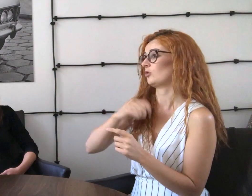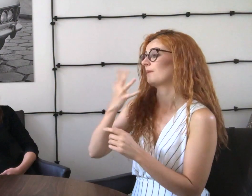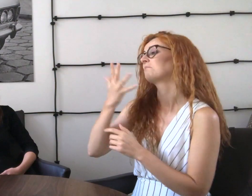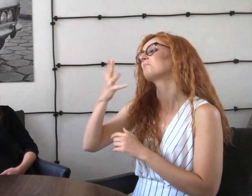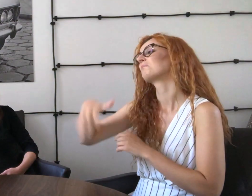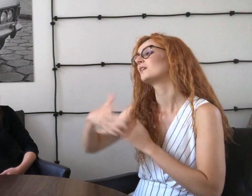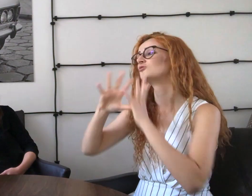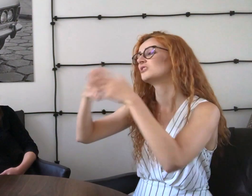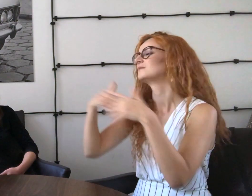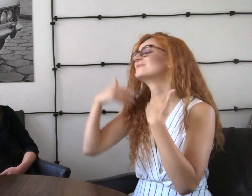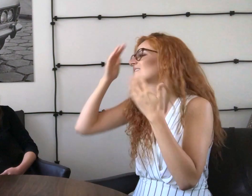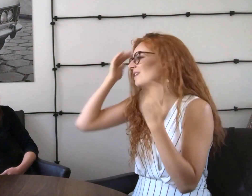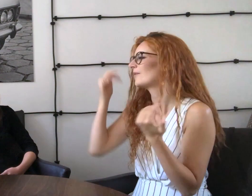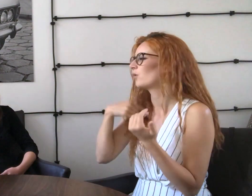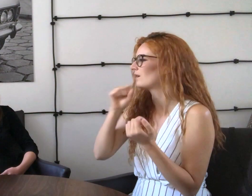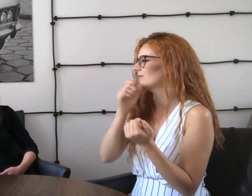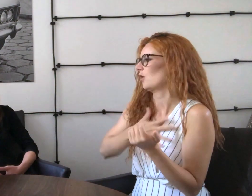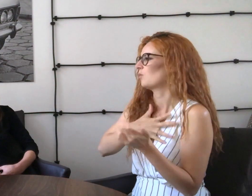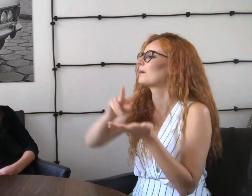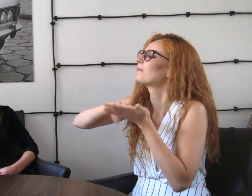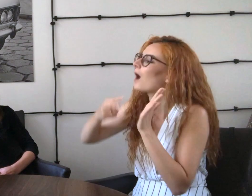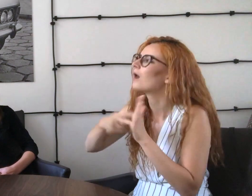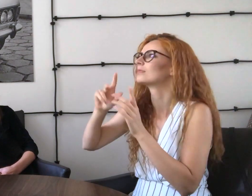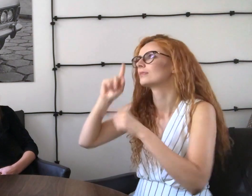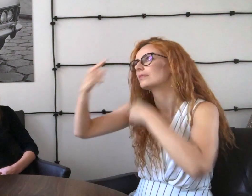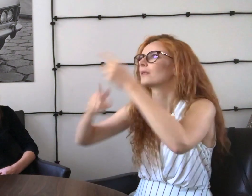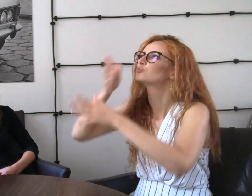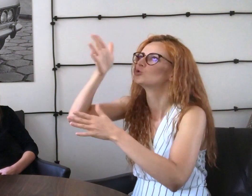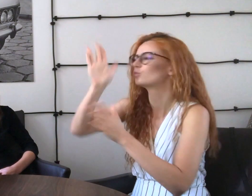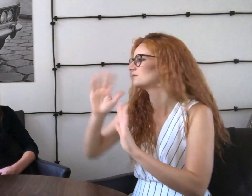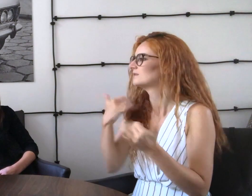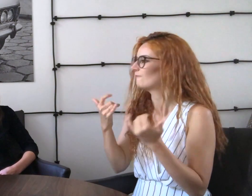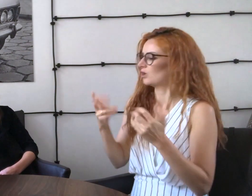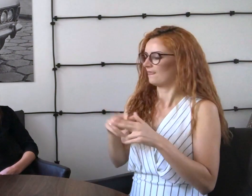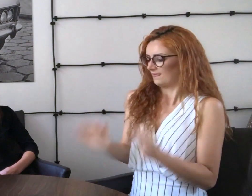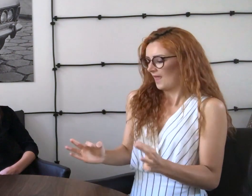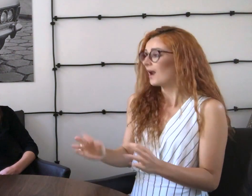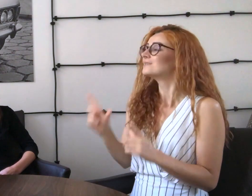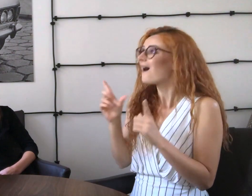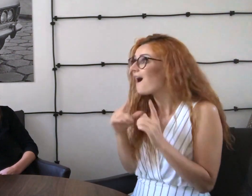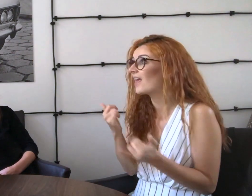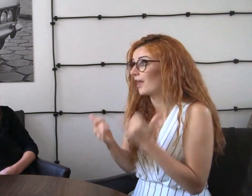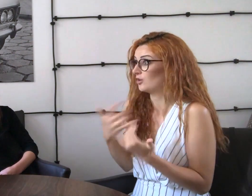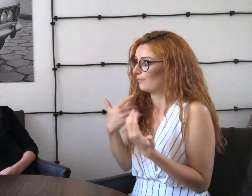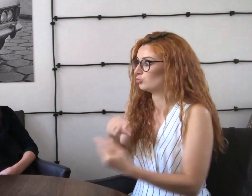Też patrzę, jeśli myślę o sobie za 5-10 lat, to nie lubię takich rzeczy. Zawsze patrzę na to, co jest teraz.